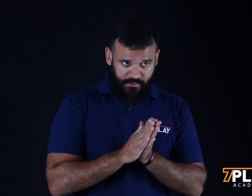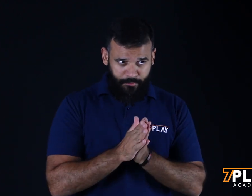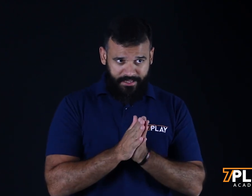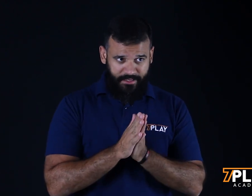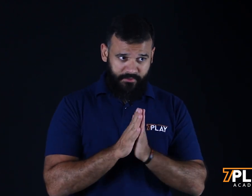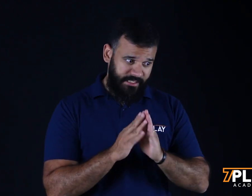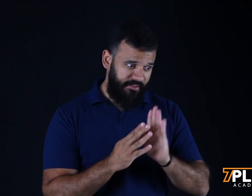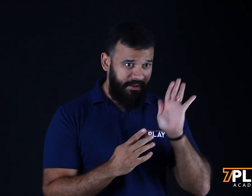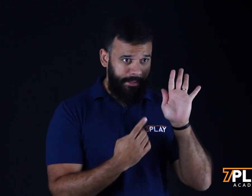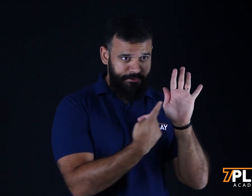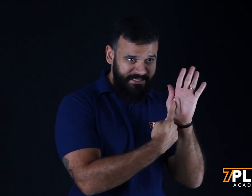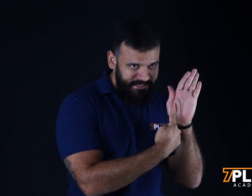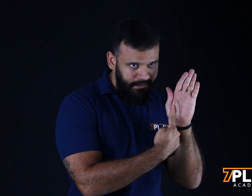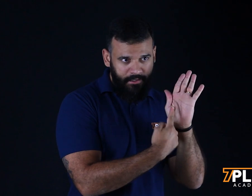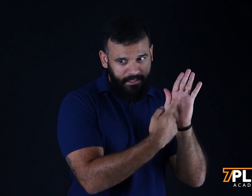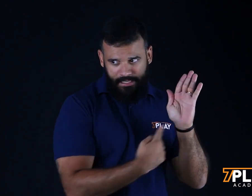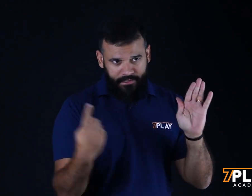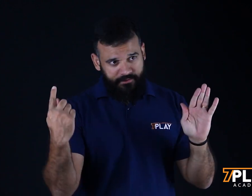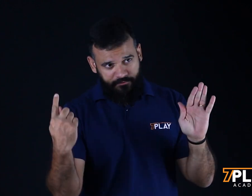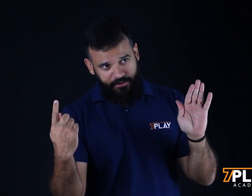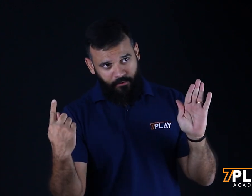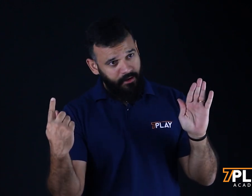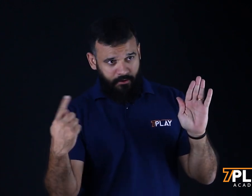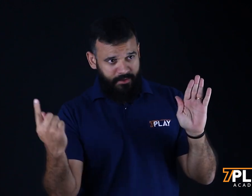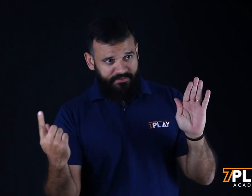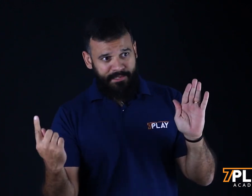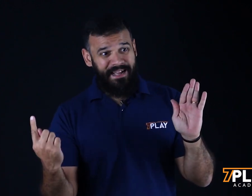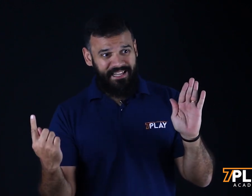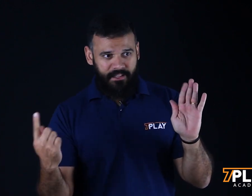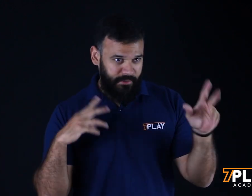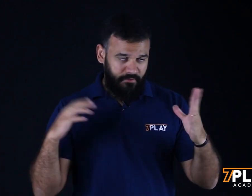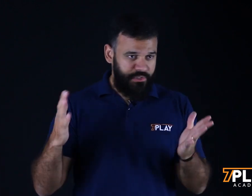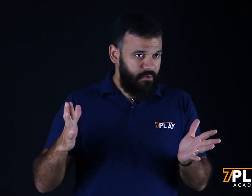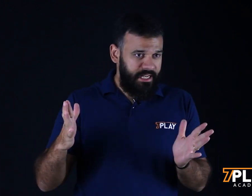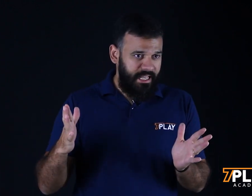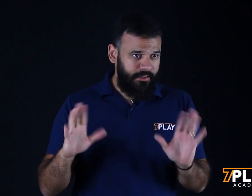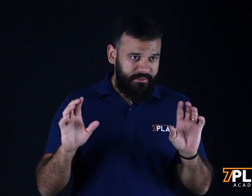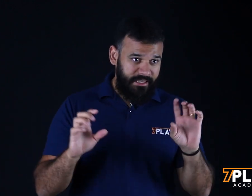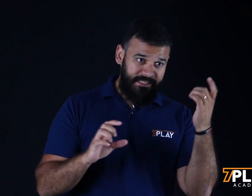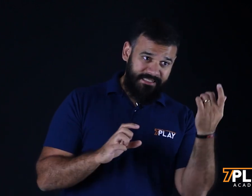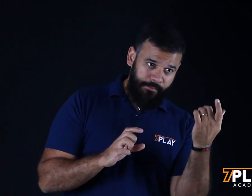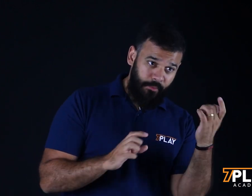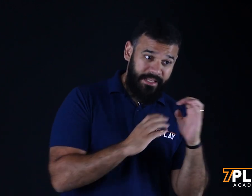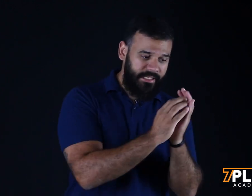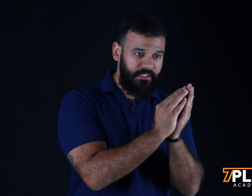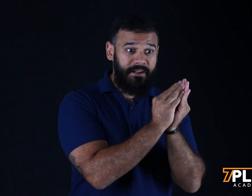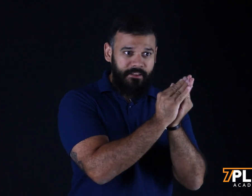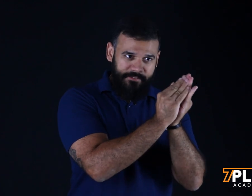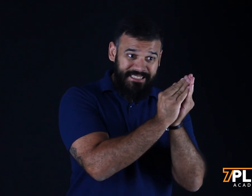ficar super tendo. Se você estiver falando de maçã e lá dentro do seu funil começar a falar de banana, a pessoa vai desconectar, então você tem que ter sempre um criativo ali que faça